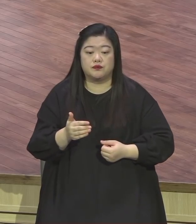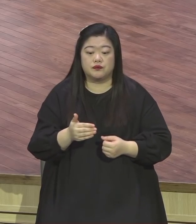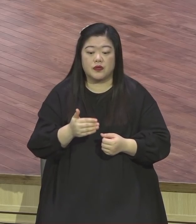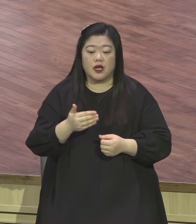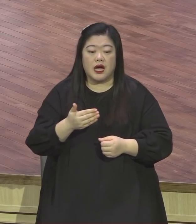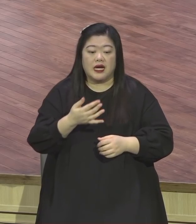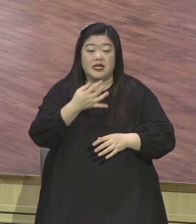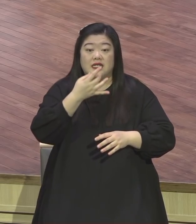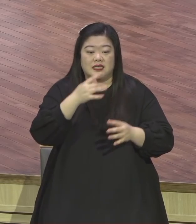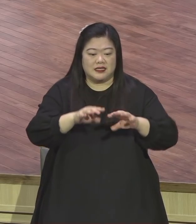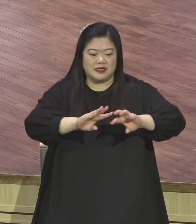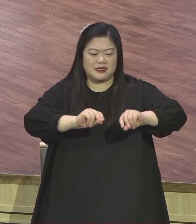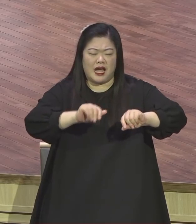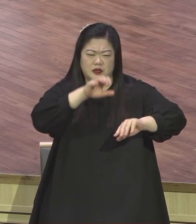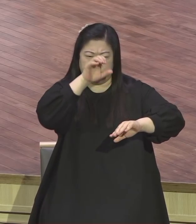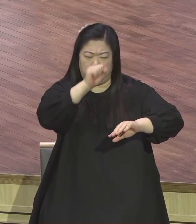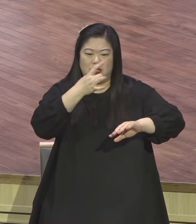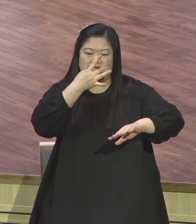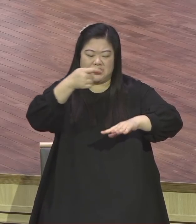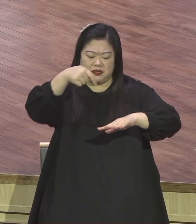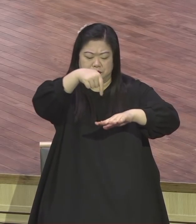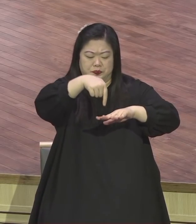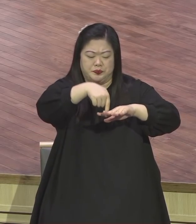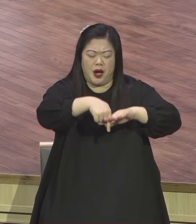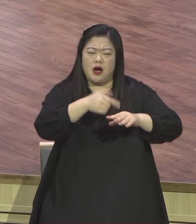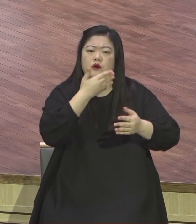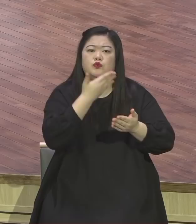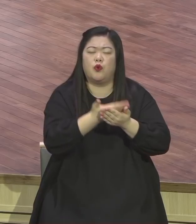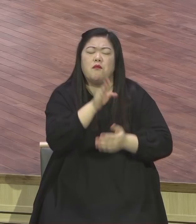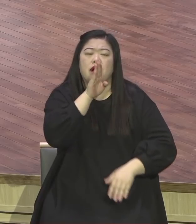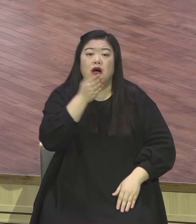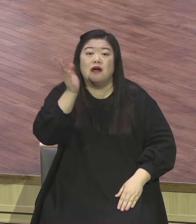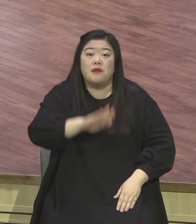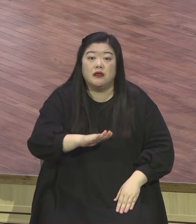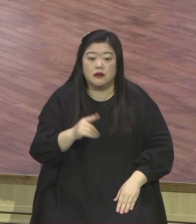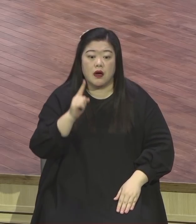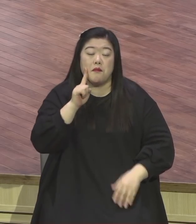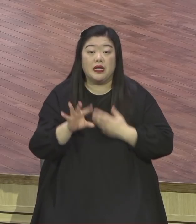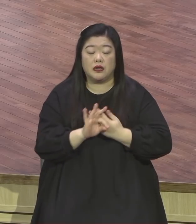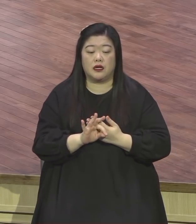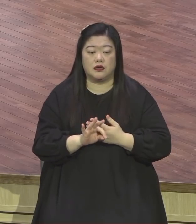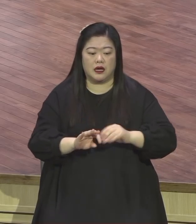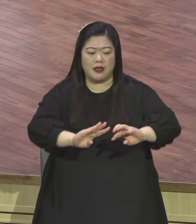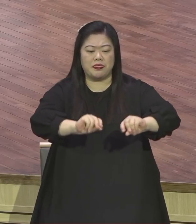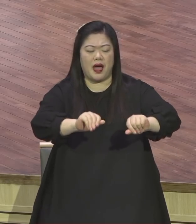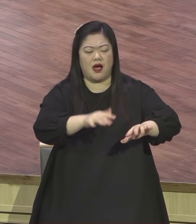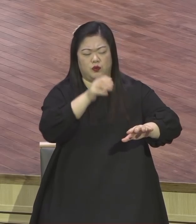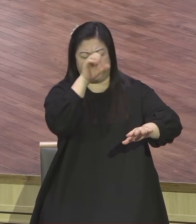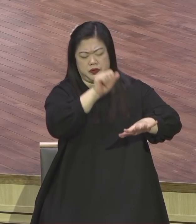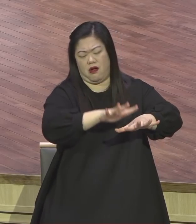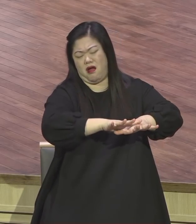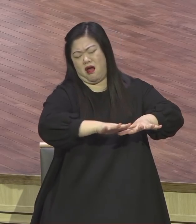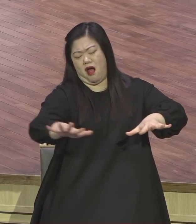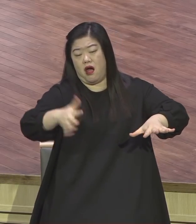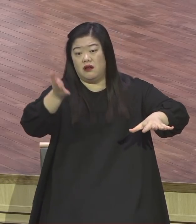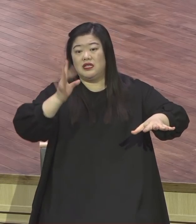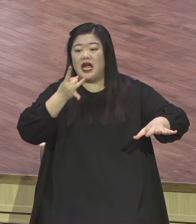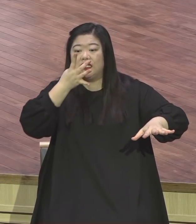놓치지 말아야 된다 시를 뿌리는 자가 없으면 생님의 열매를 우리가 거둘 수가 없지요 일단